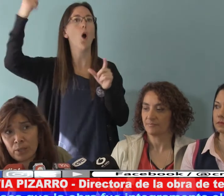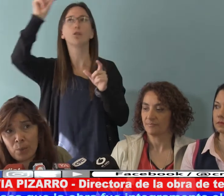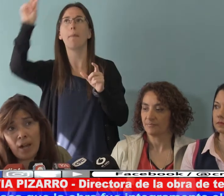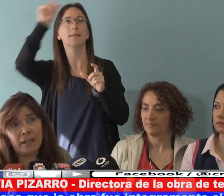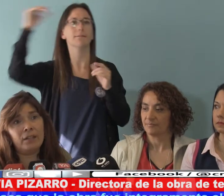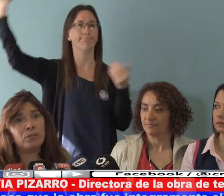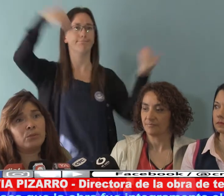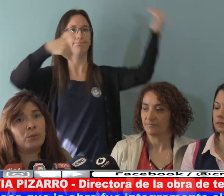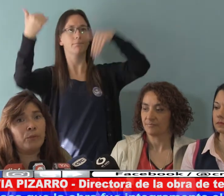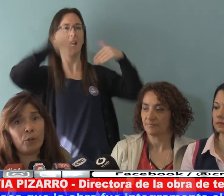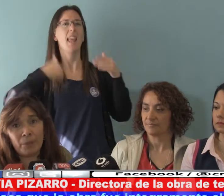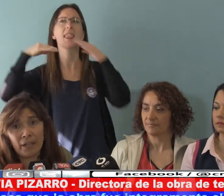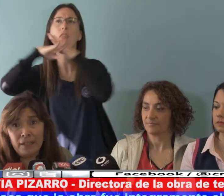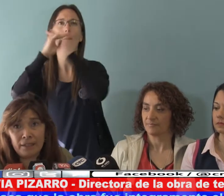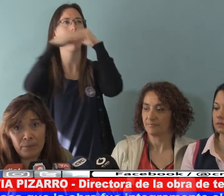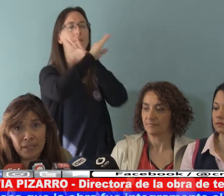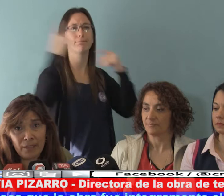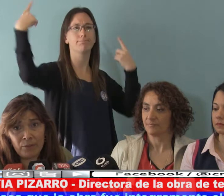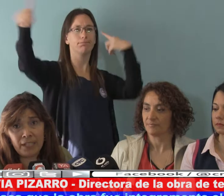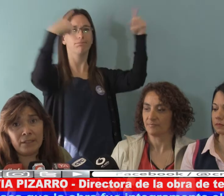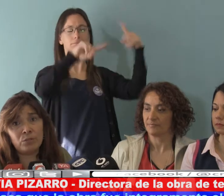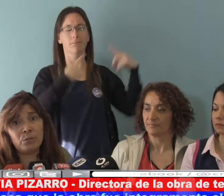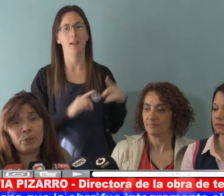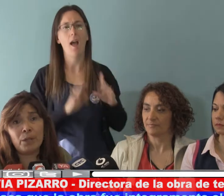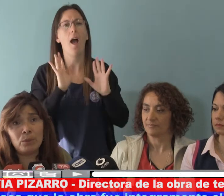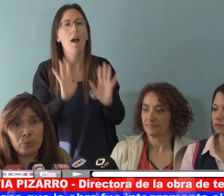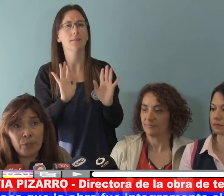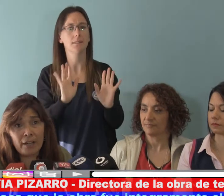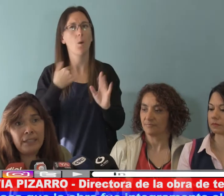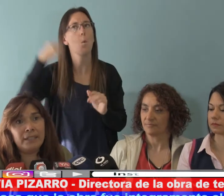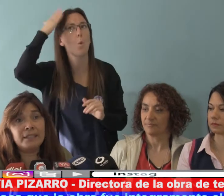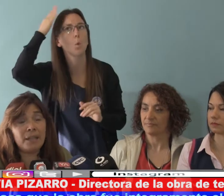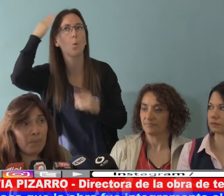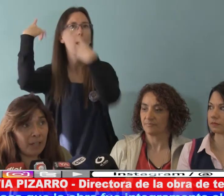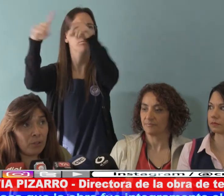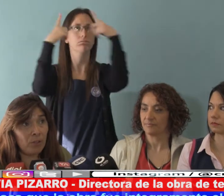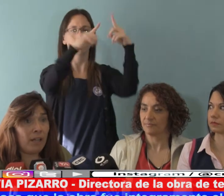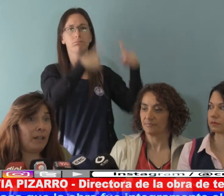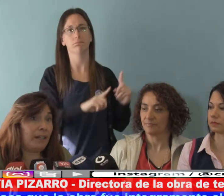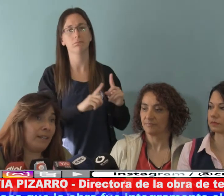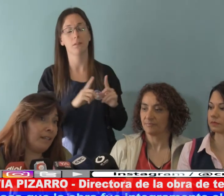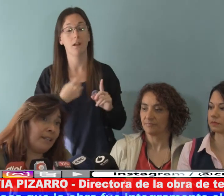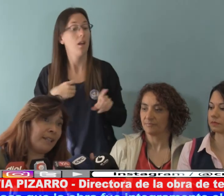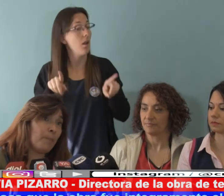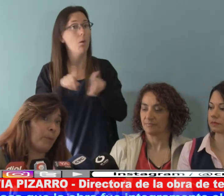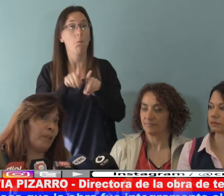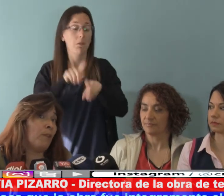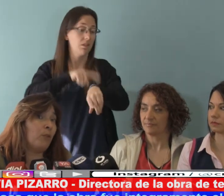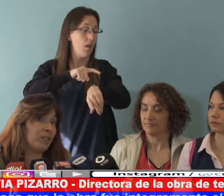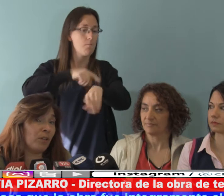lenguaje, con su forma de vida diferente, con su propia cultura, y sin embargo, a raíz del tiempo y del esfuerzo,